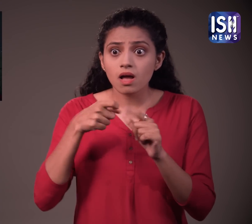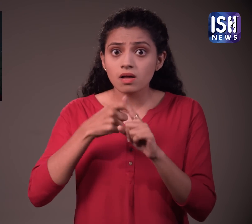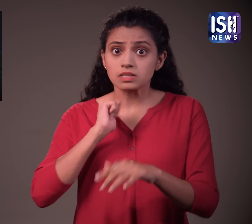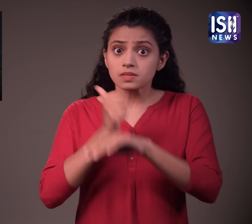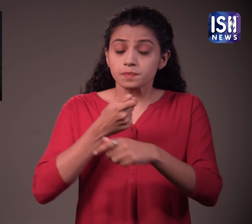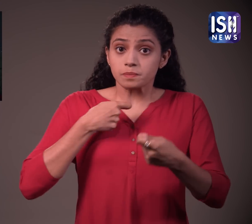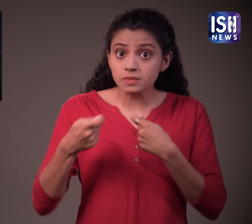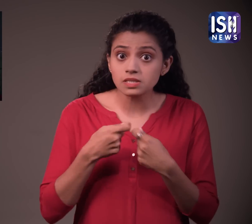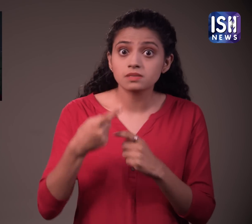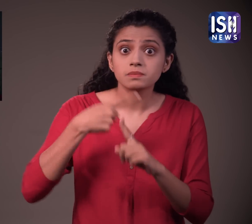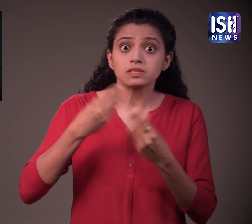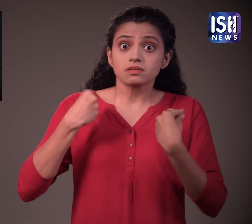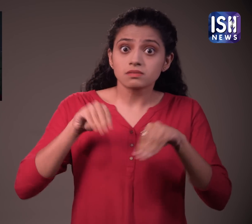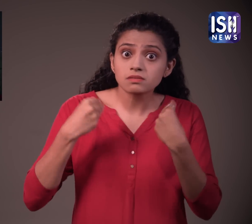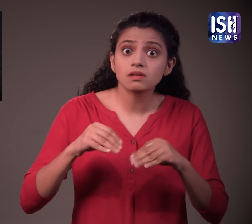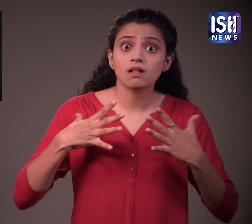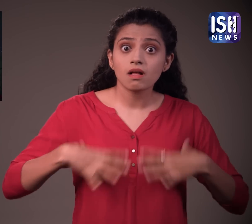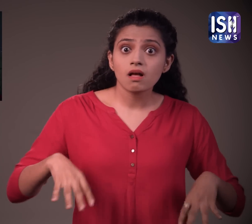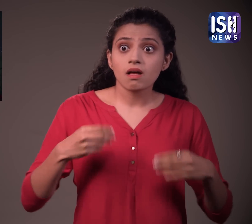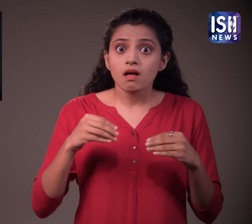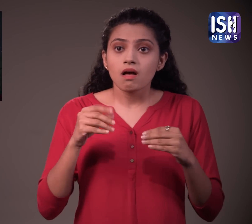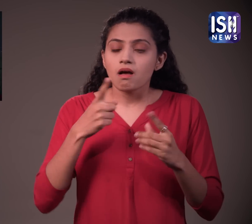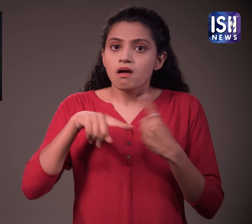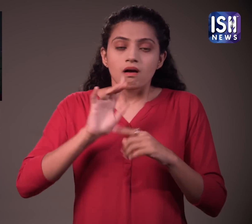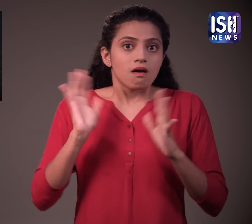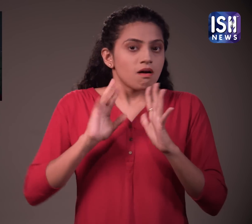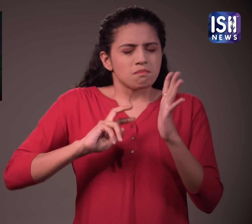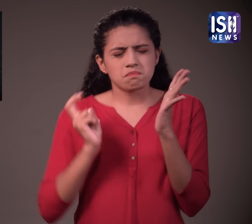गये।